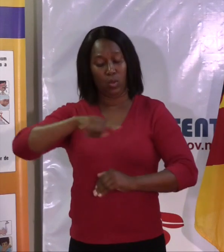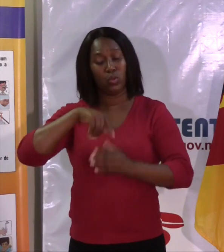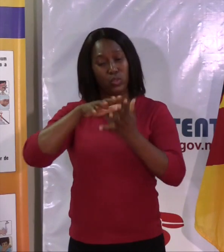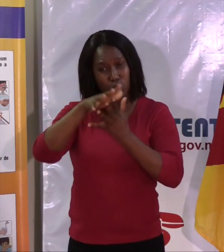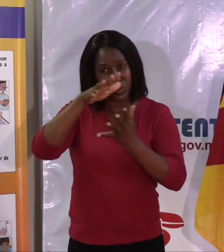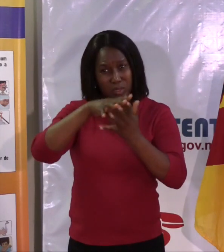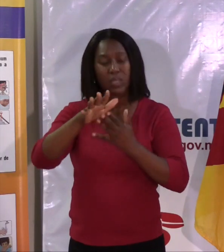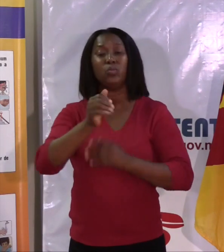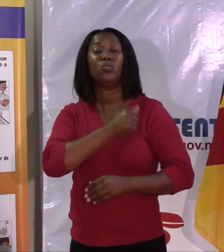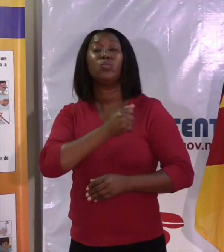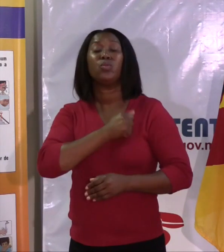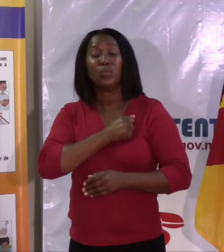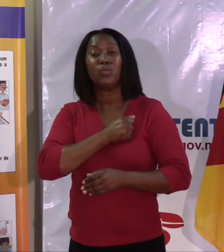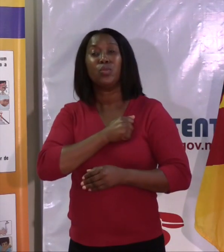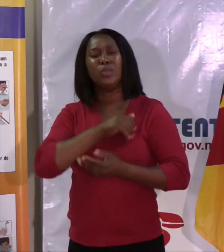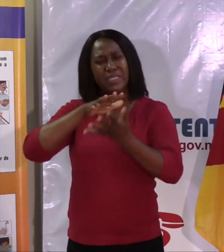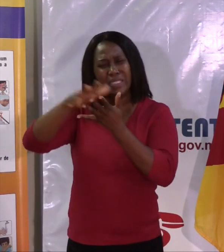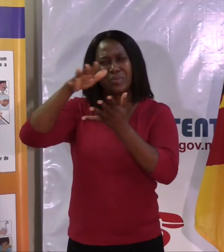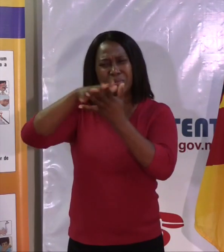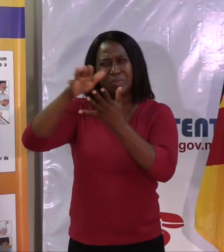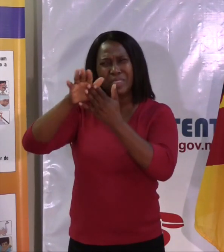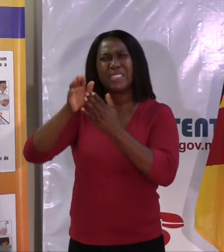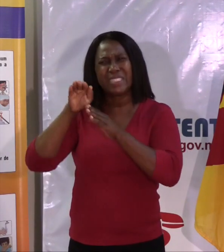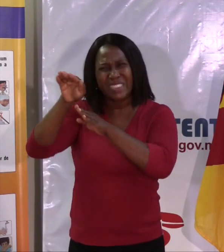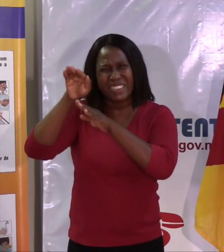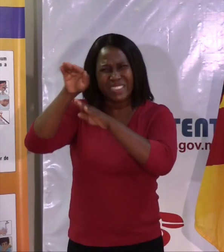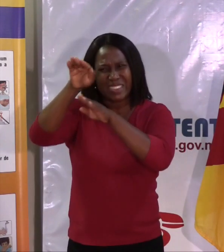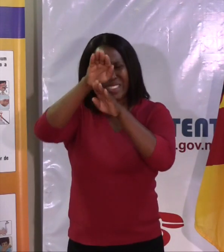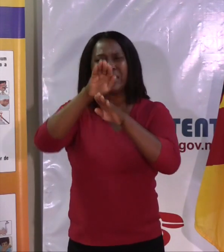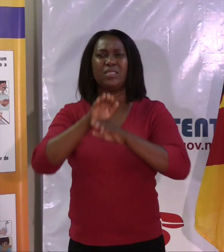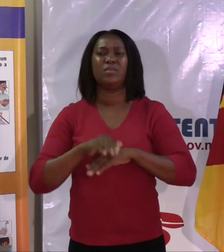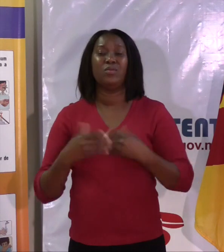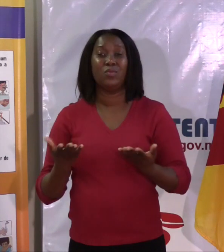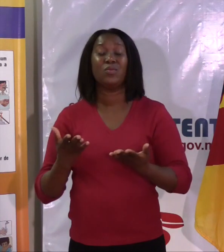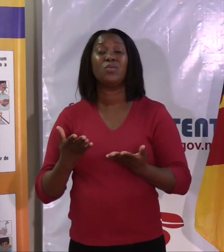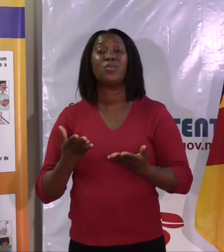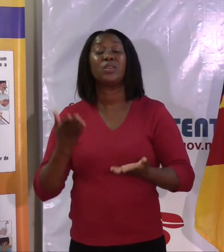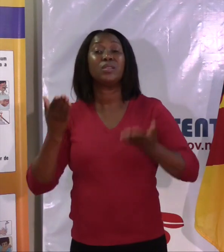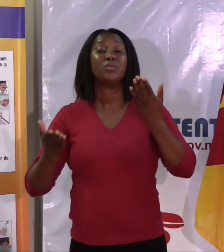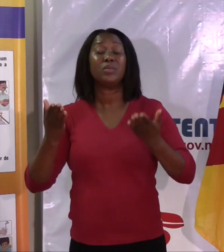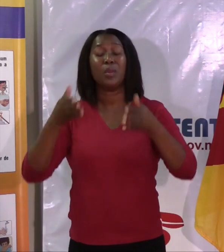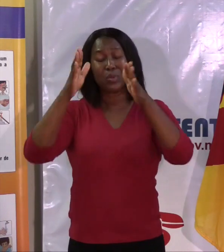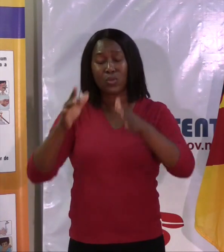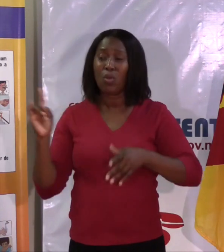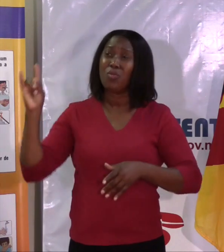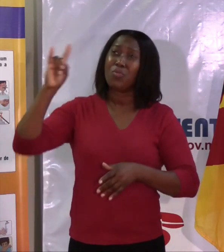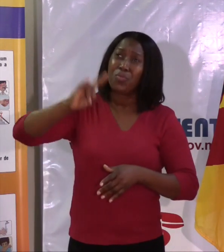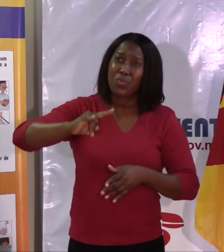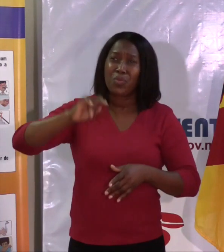gostaríamos que chegasse até o local mais recóndito, independentemente da pessoa estar a voltar ou não da África do Sul, é